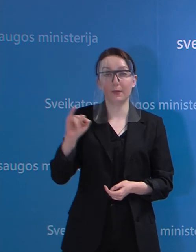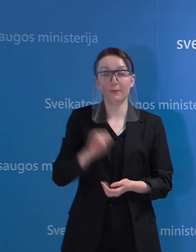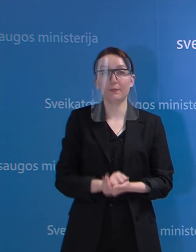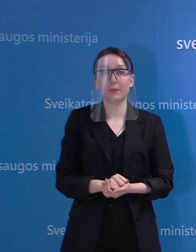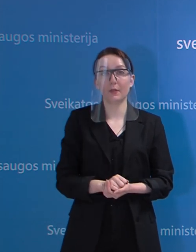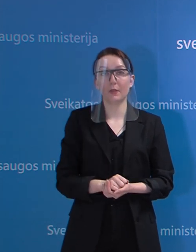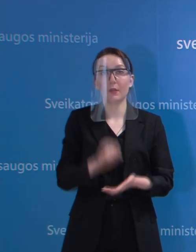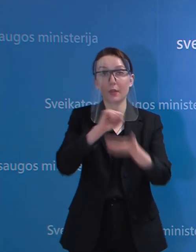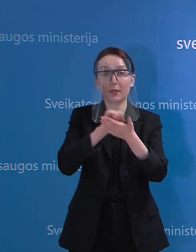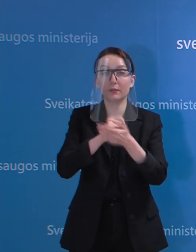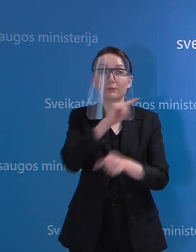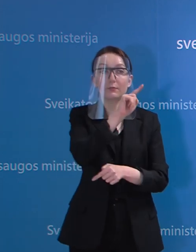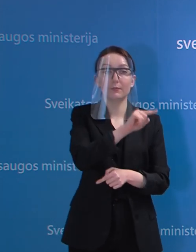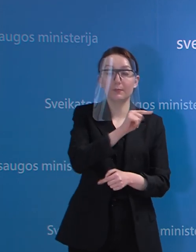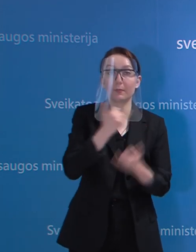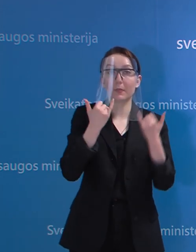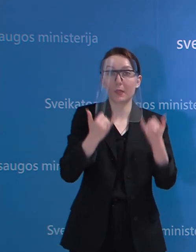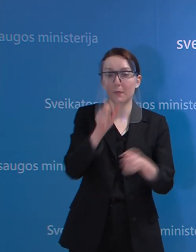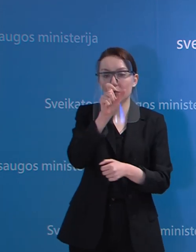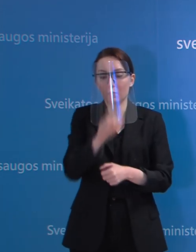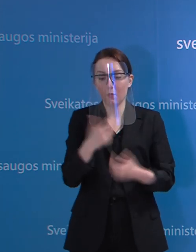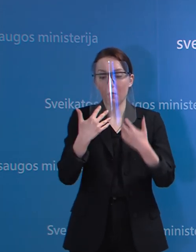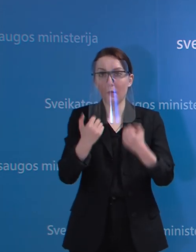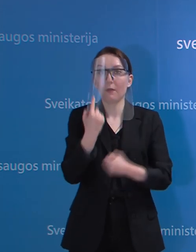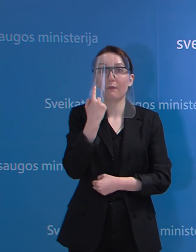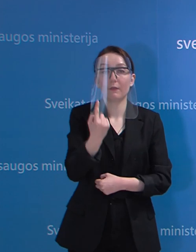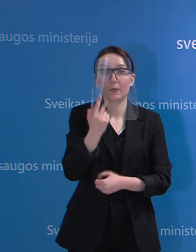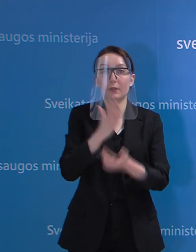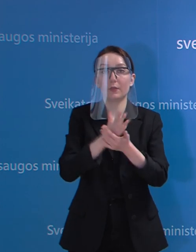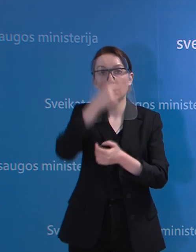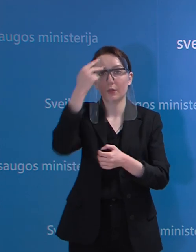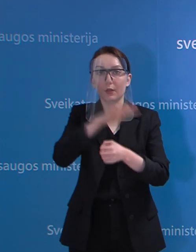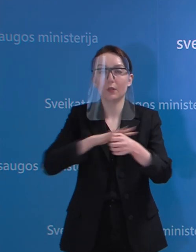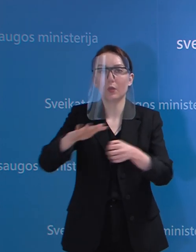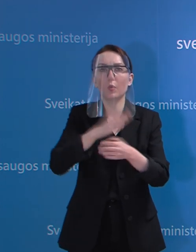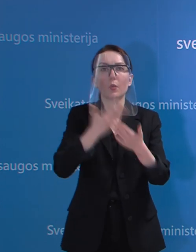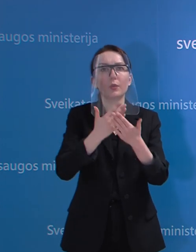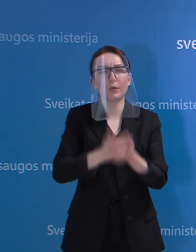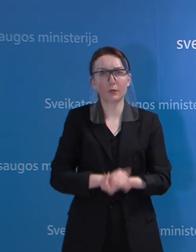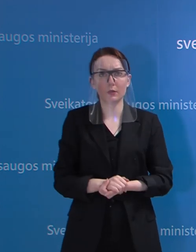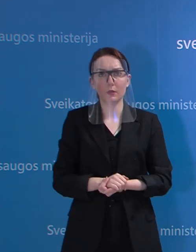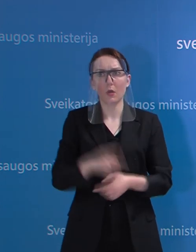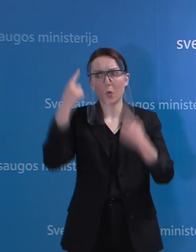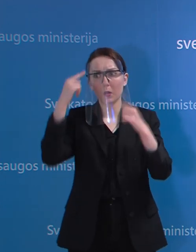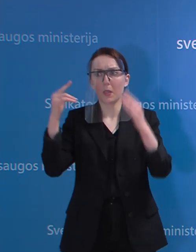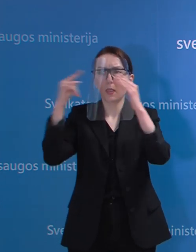Vis dar turime tik vieną žmogų pasveikusi nuo koronaviruso. Kodėl taip yra? Ar žmonės